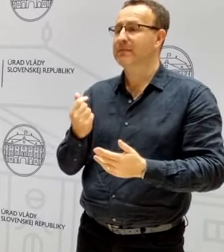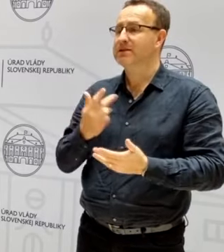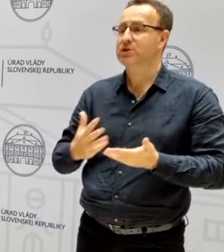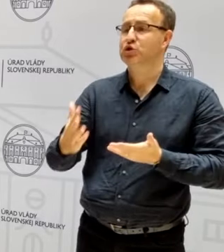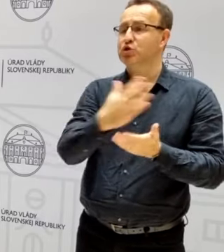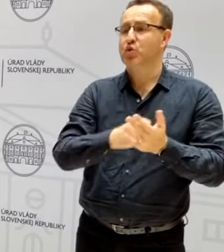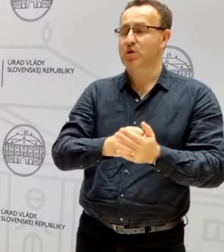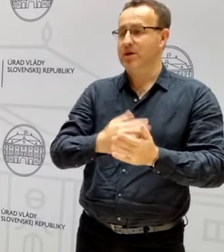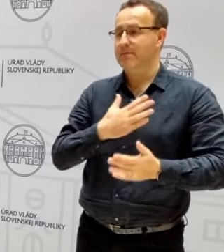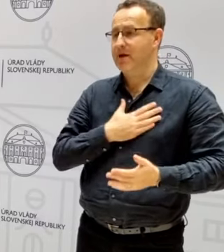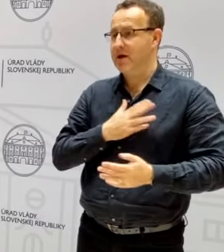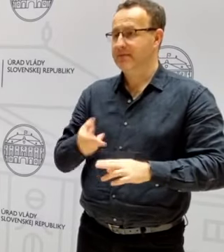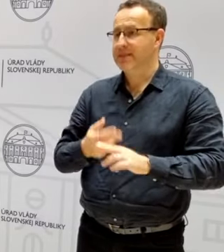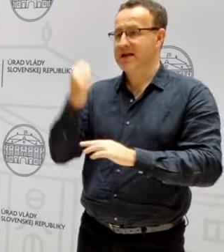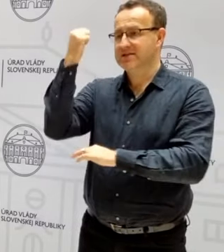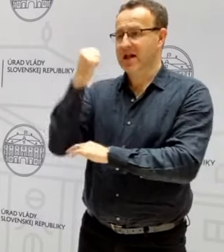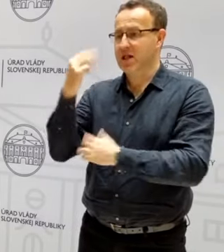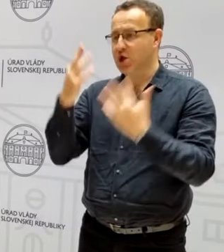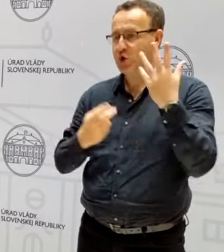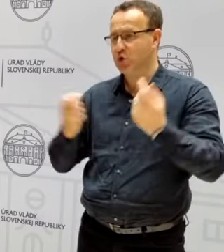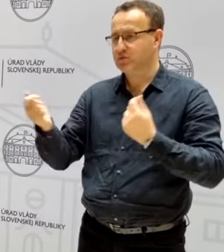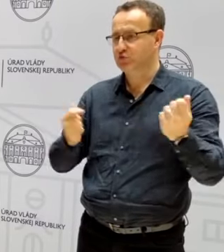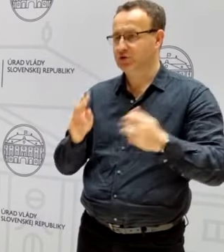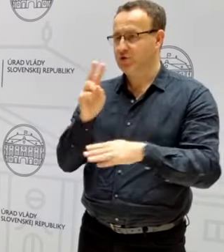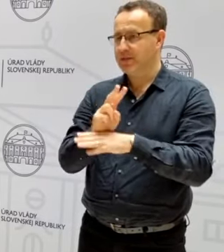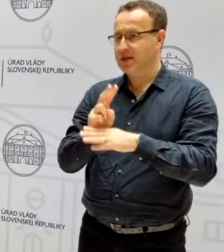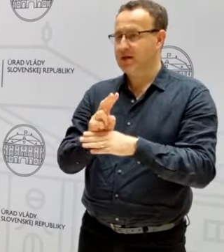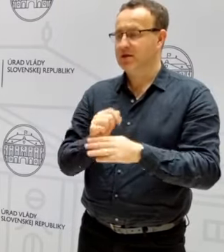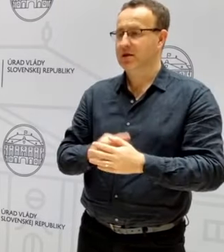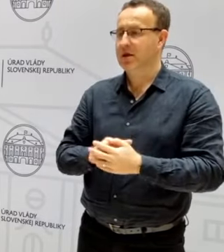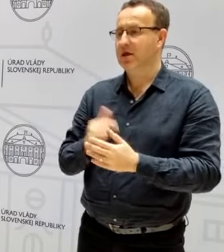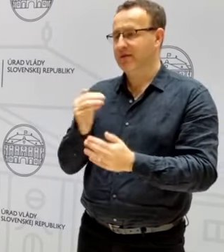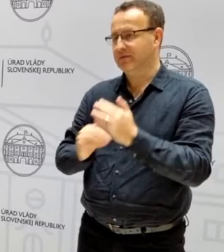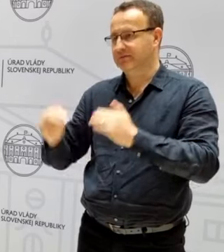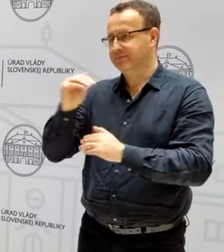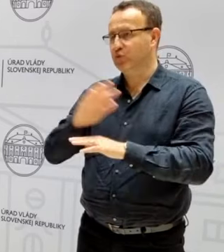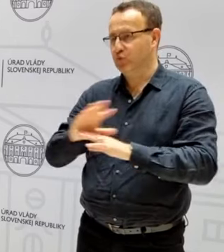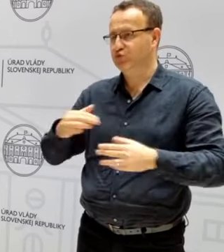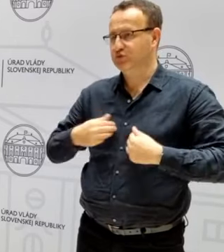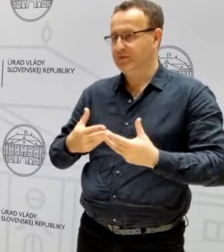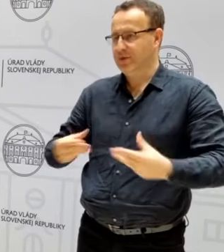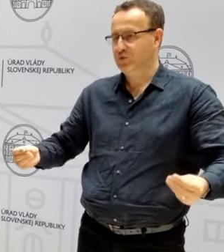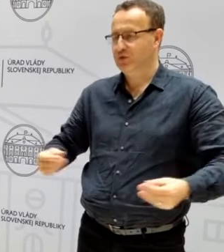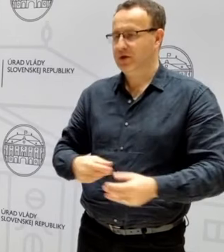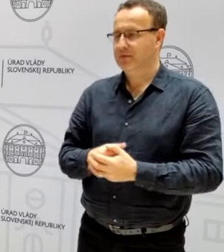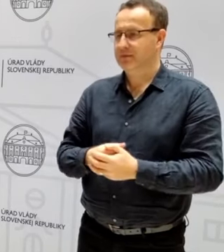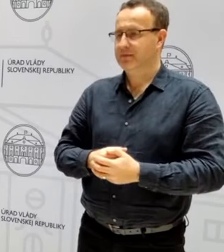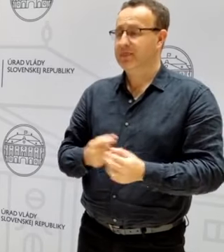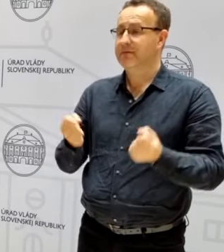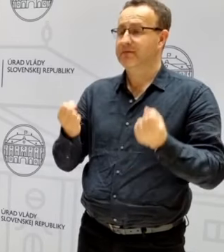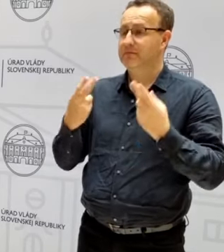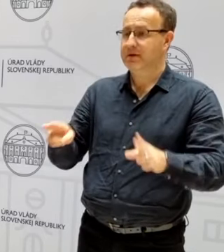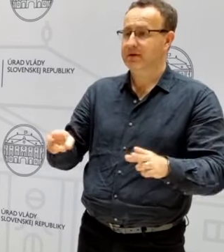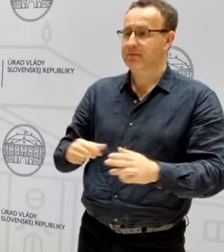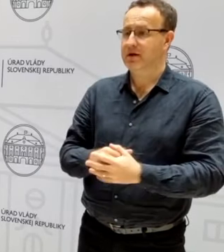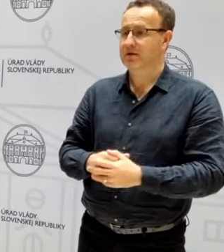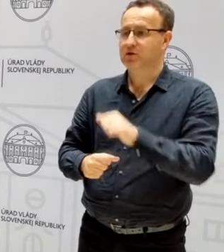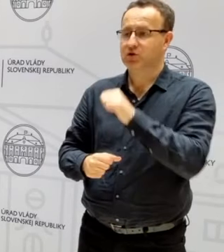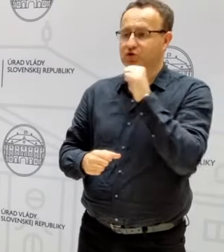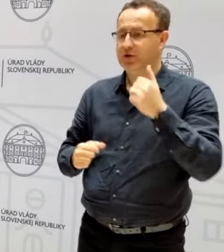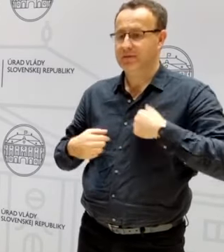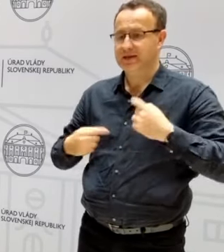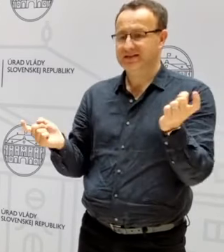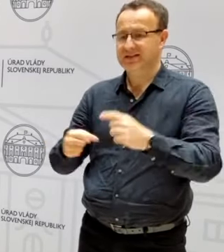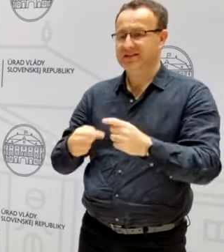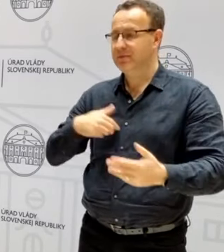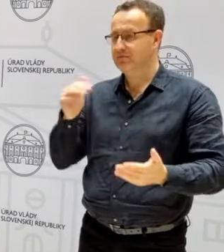dostali na základe rozpočtového opatrenia, najvyššie sme už vyčerpali. A v prípade, že zistíme,